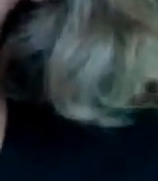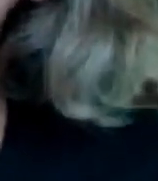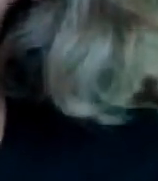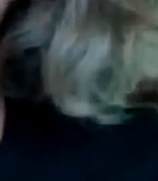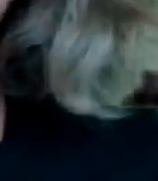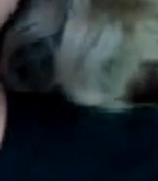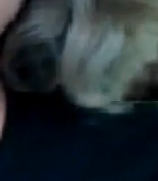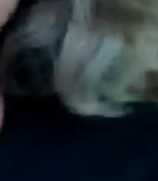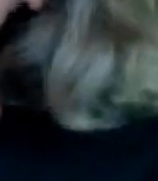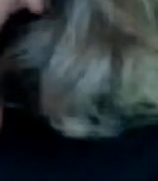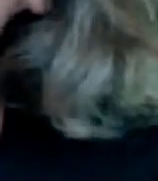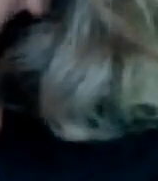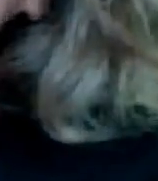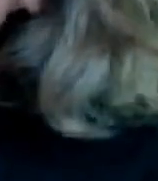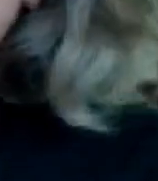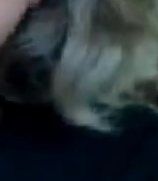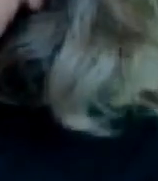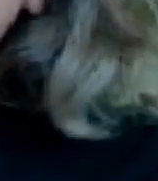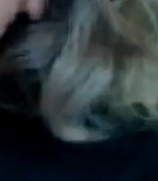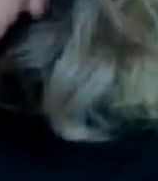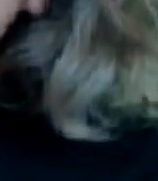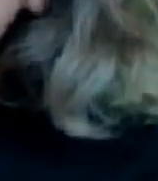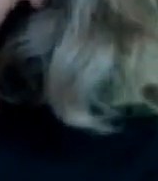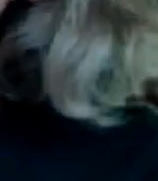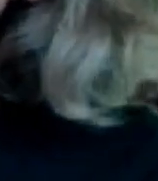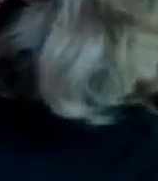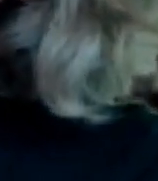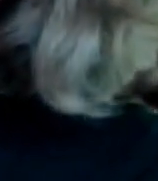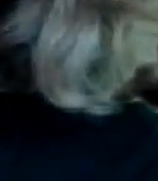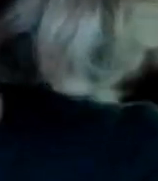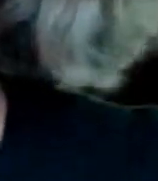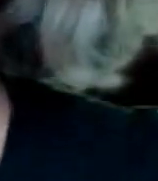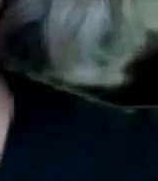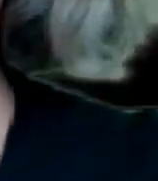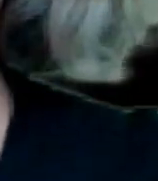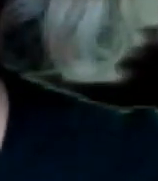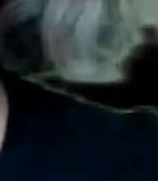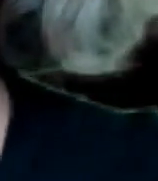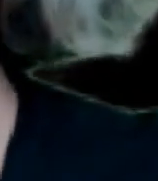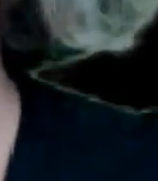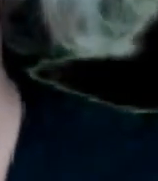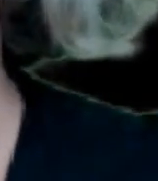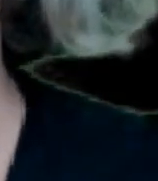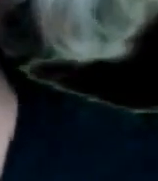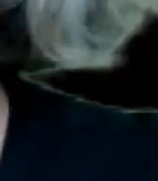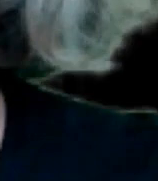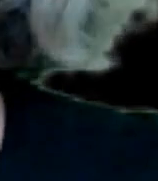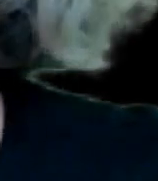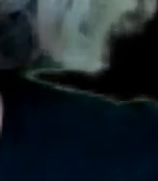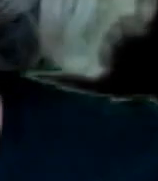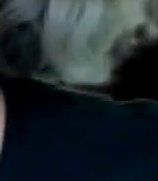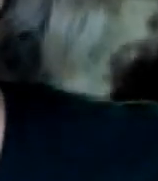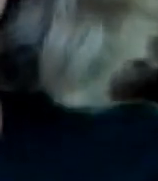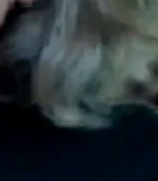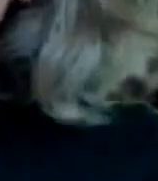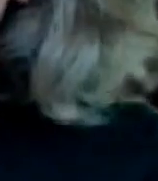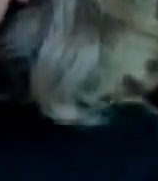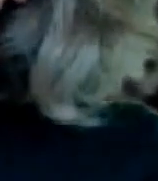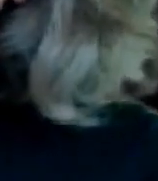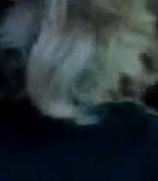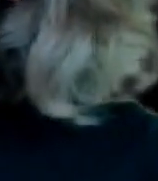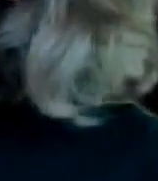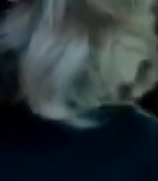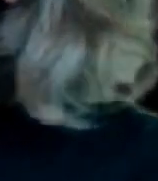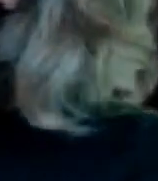parte también Y Yo Yo estoy esperando Que me manden Mi Mi certificado Mi certificación Porque yo quiero